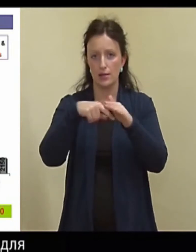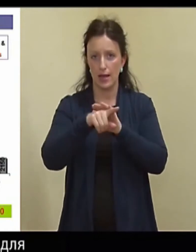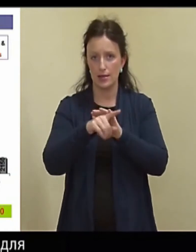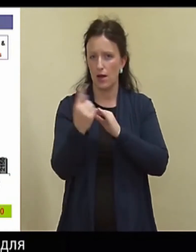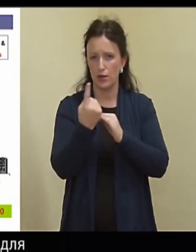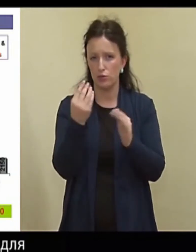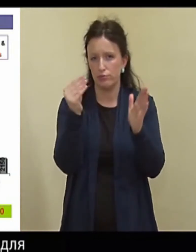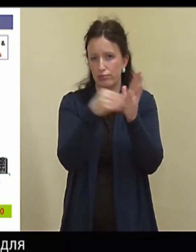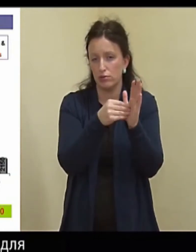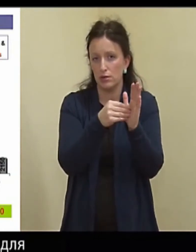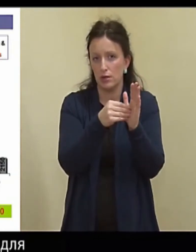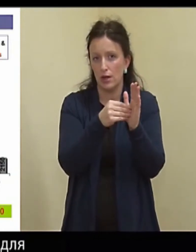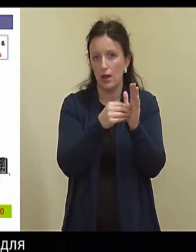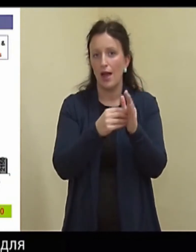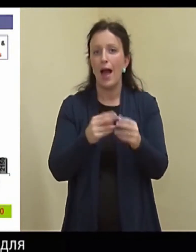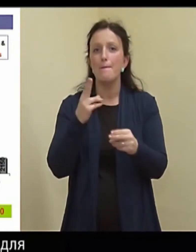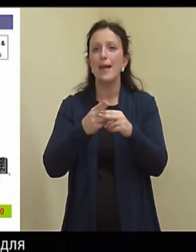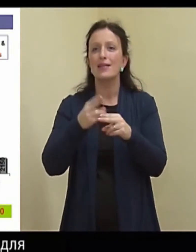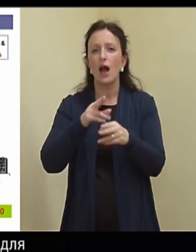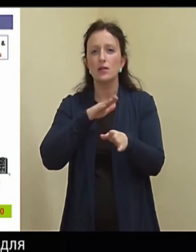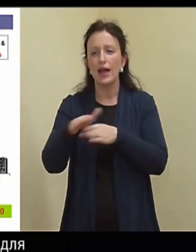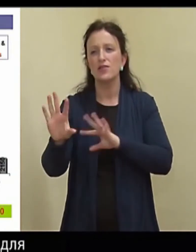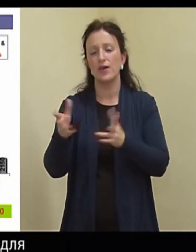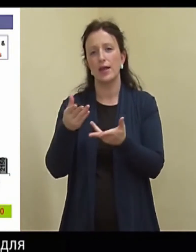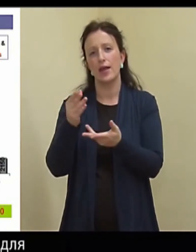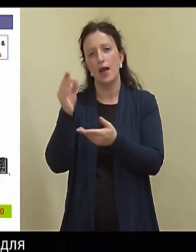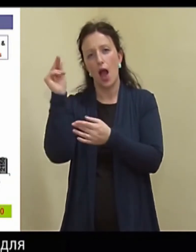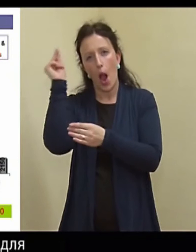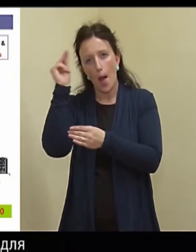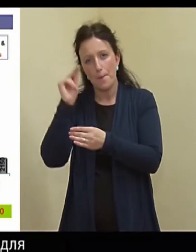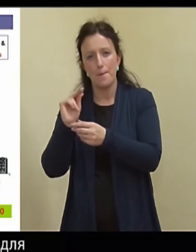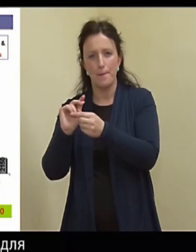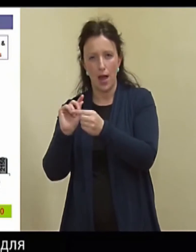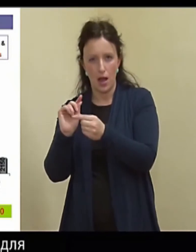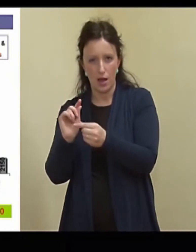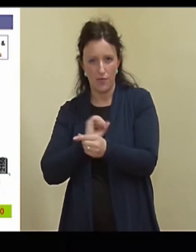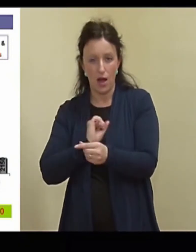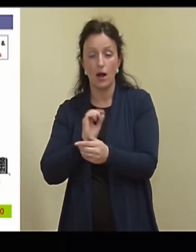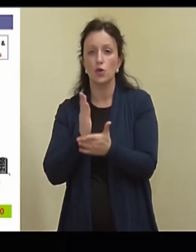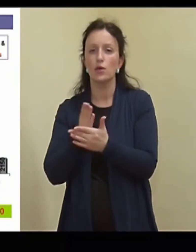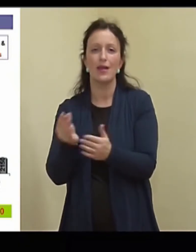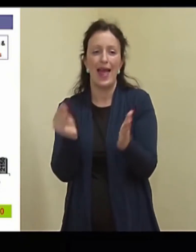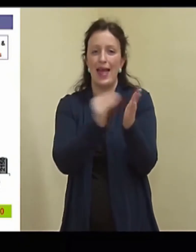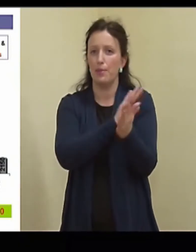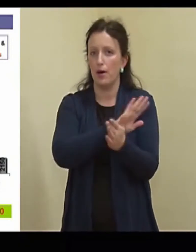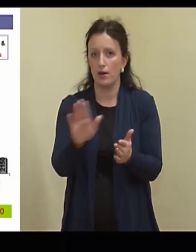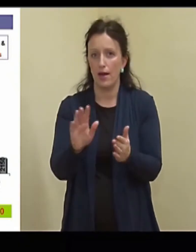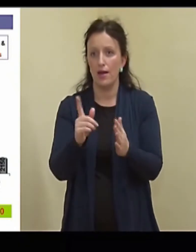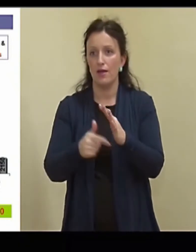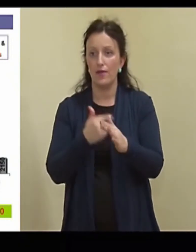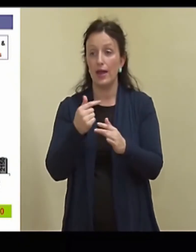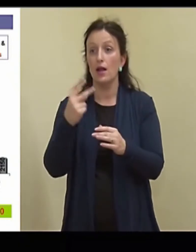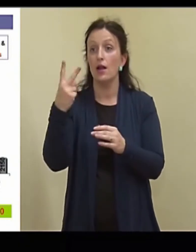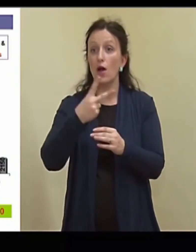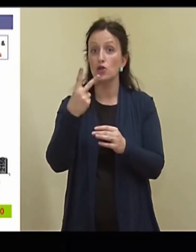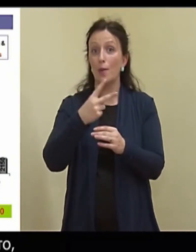Kõik see, mis on täismetallist, õppe, oma otstarbelised, neid me siia ei kirjuta. Ja samamoodi kõik need, mis on suuremad